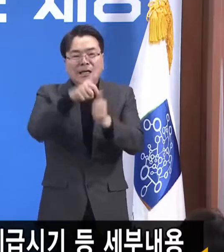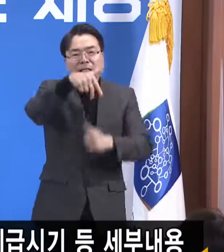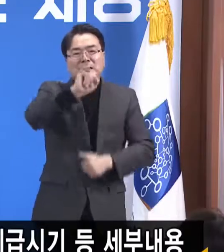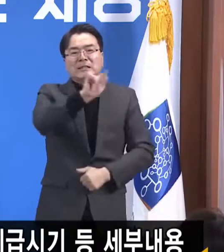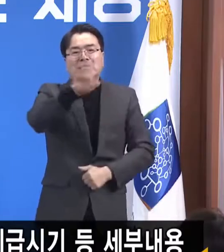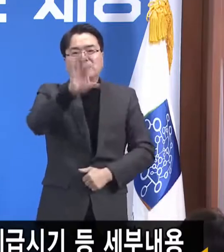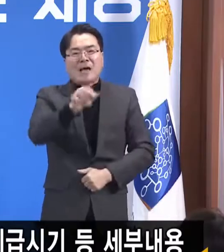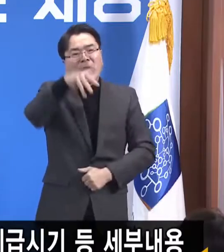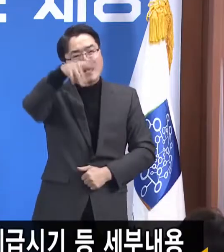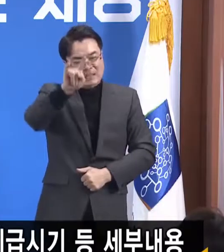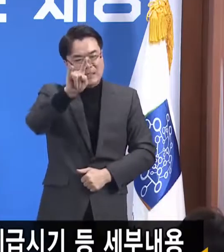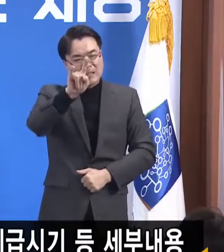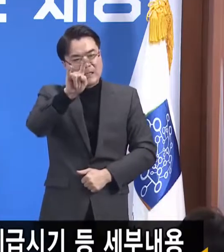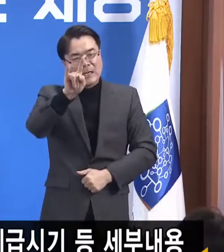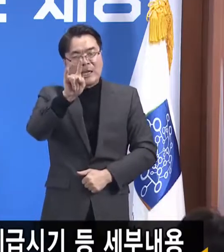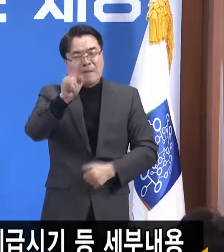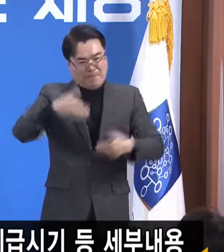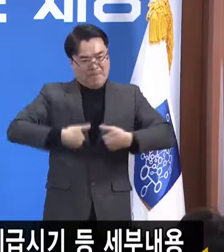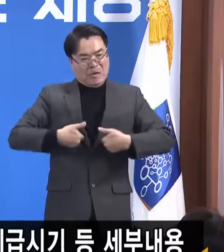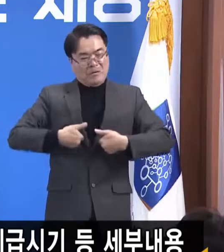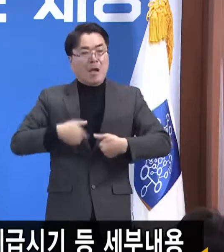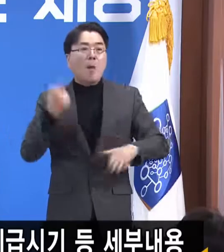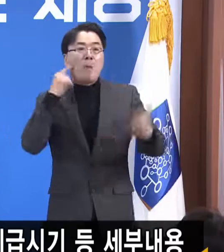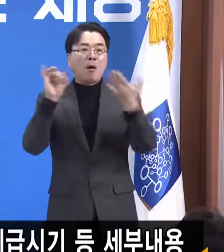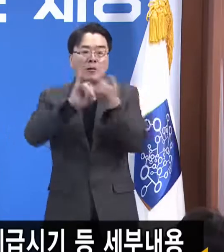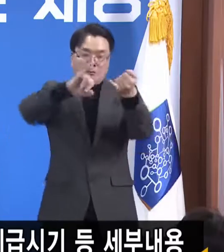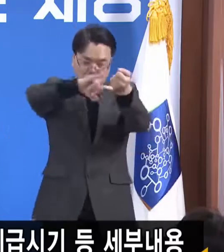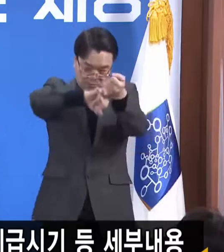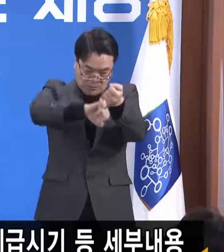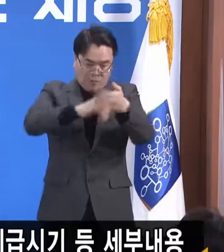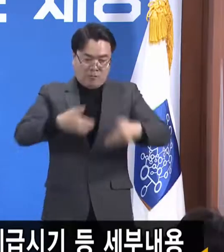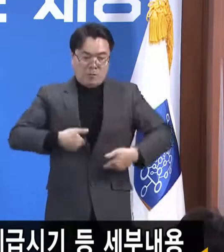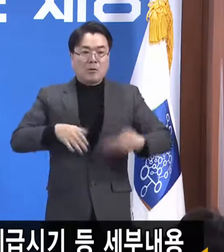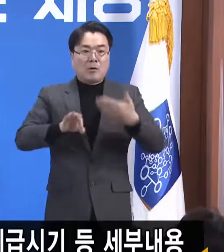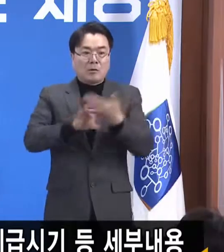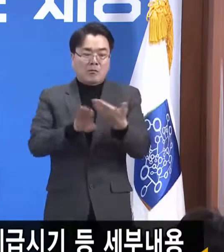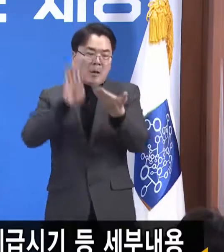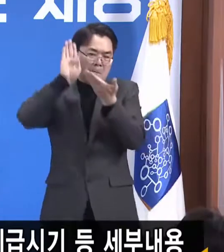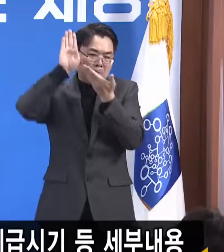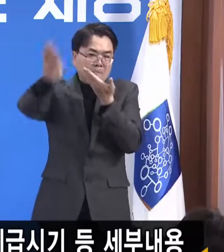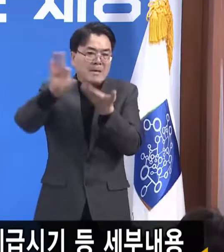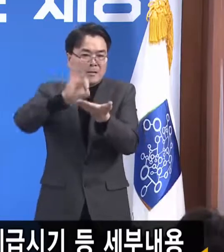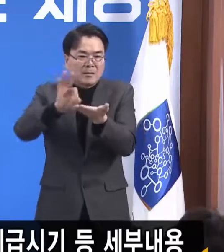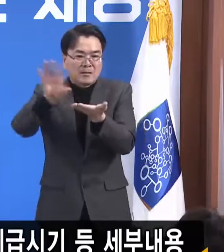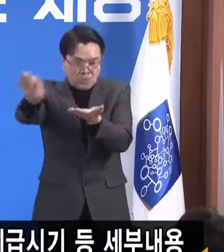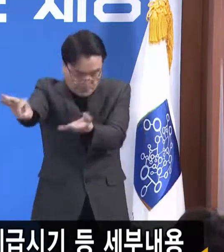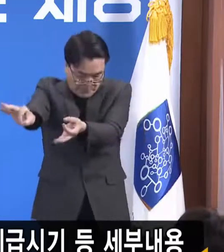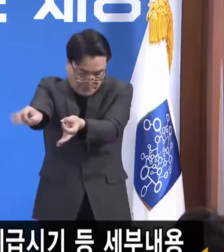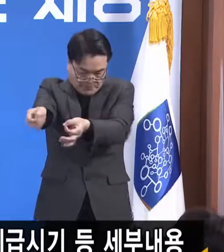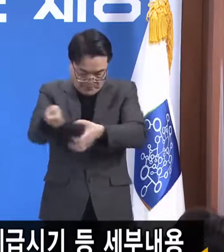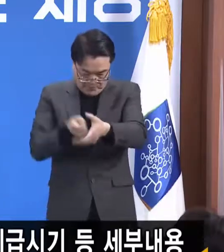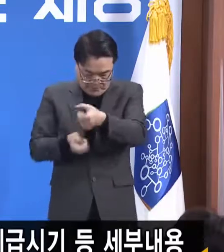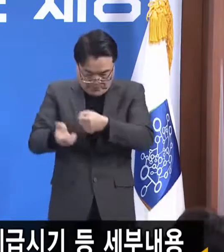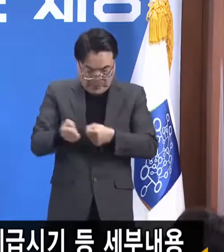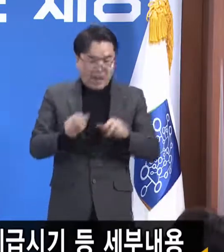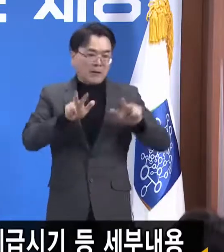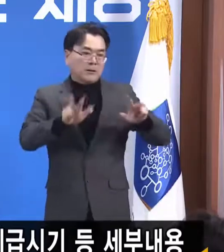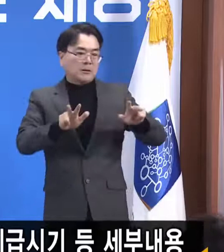꼭 필요하다면 저는 미래 자산을 앞당겨서 지금 지출하는 것을